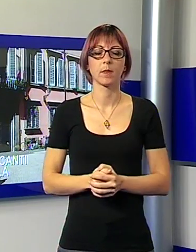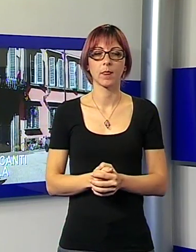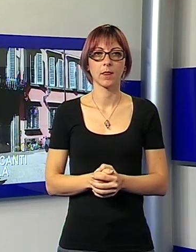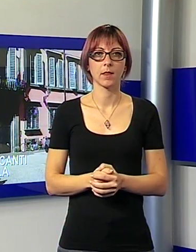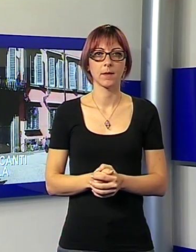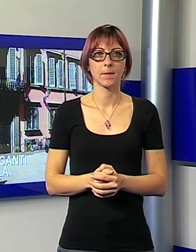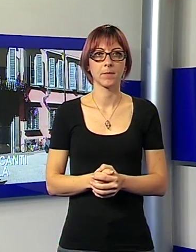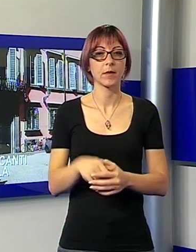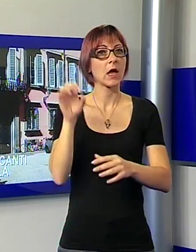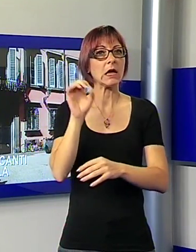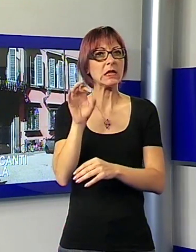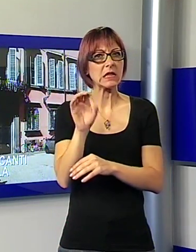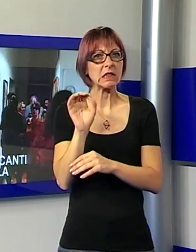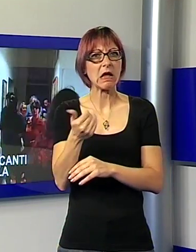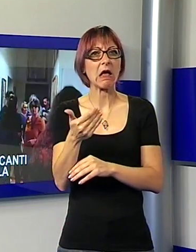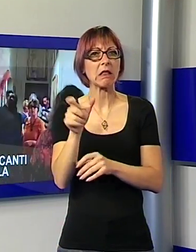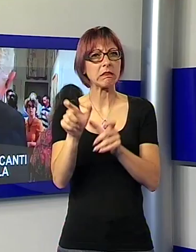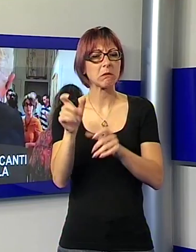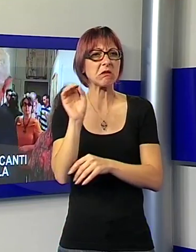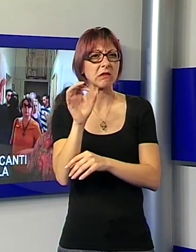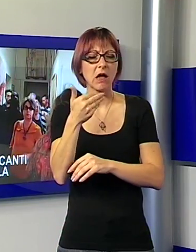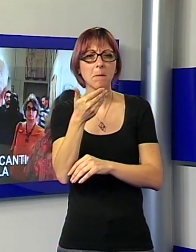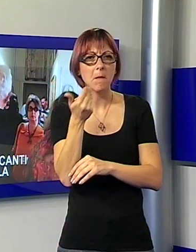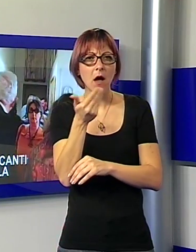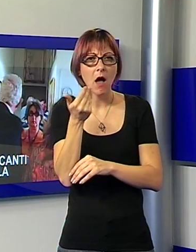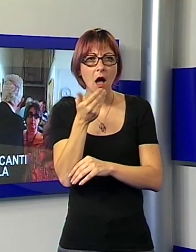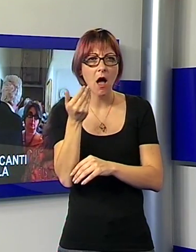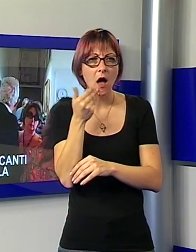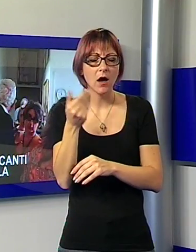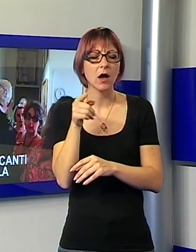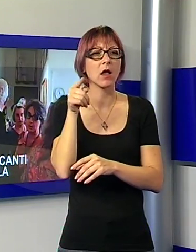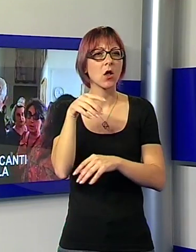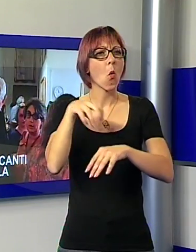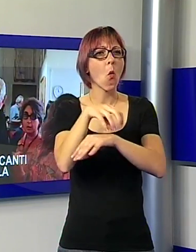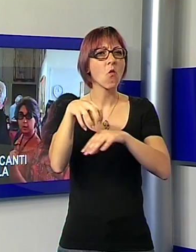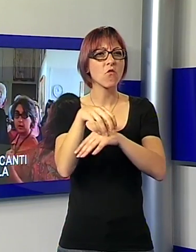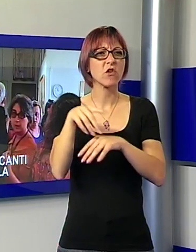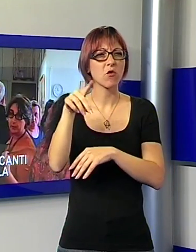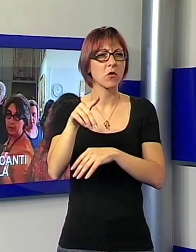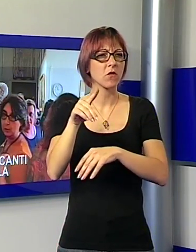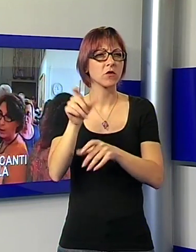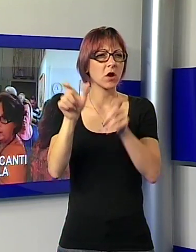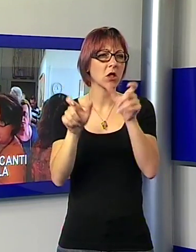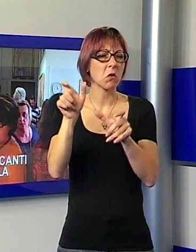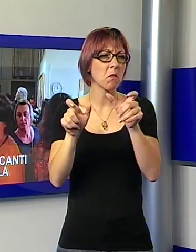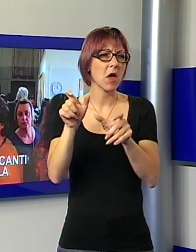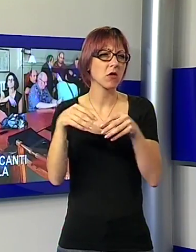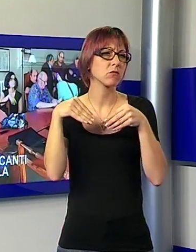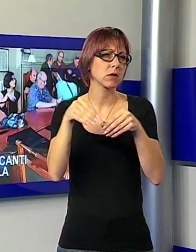già viste negli uffici del provveditorato di Lucca con decine e decine di insegnanti che reclamano un posto, la dirigente Buon